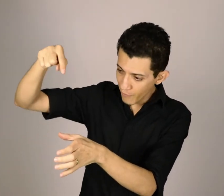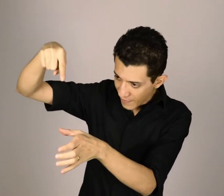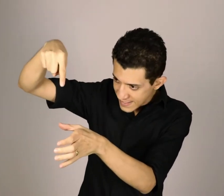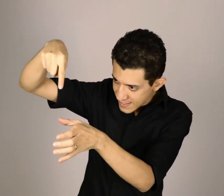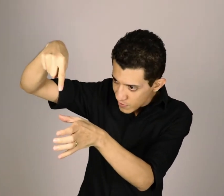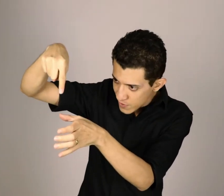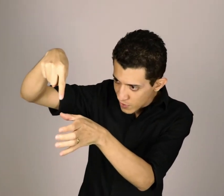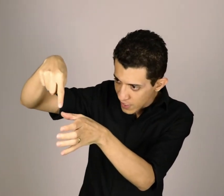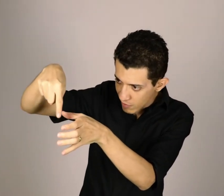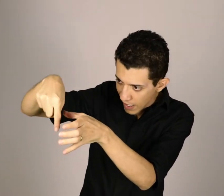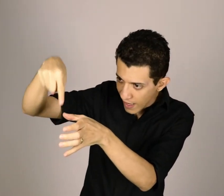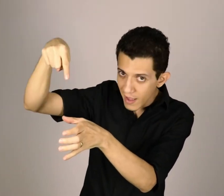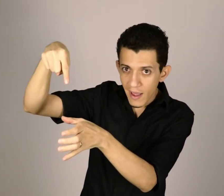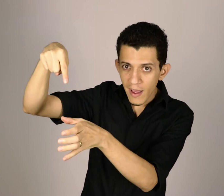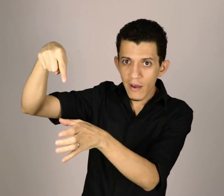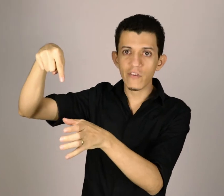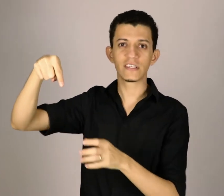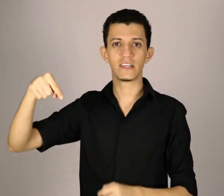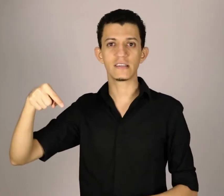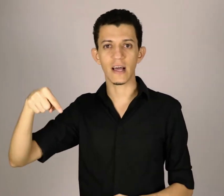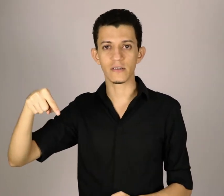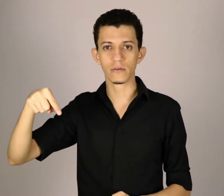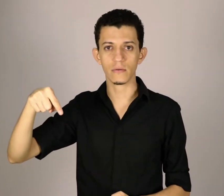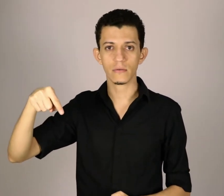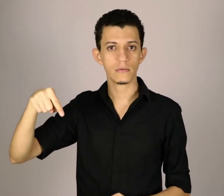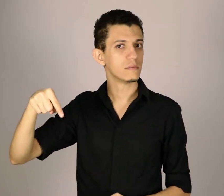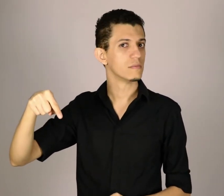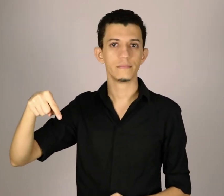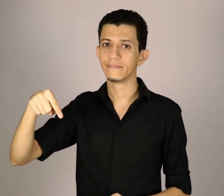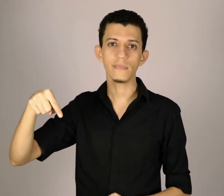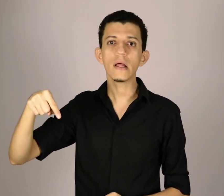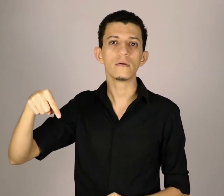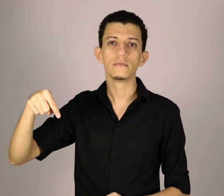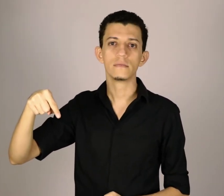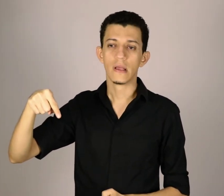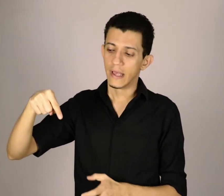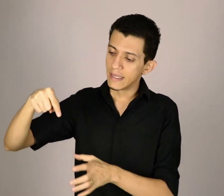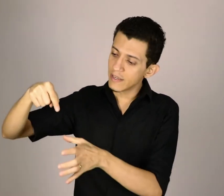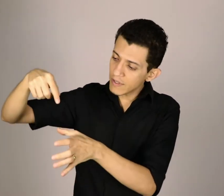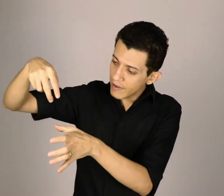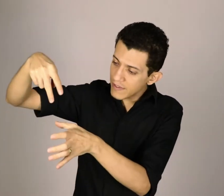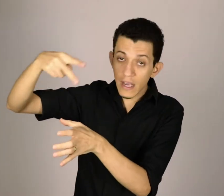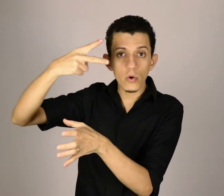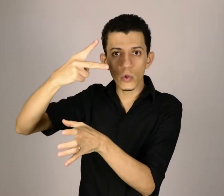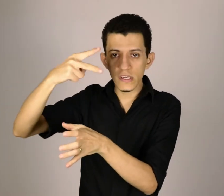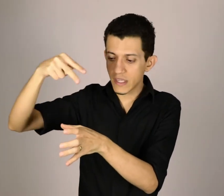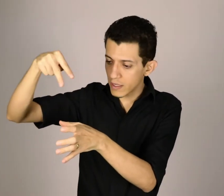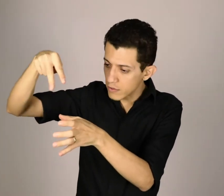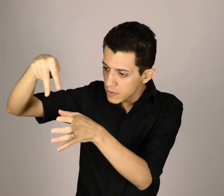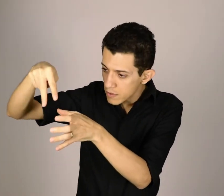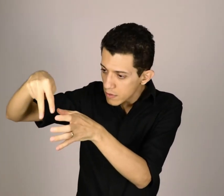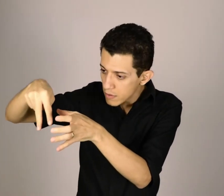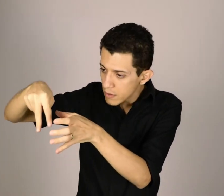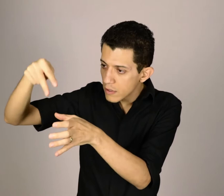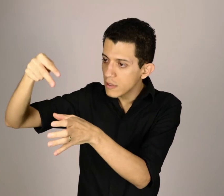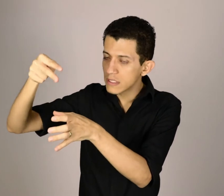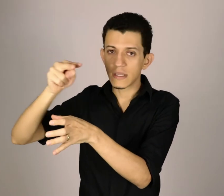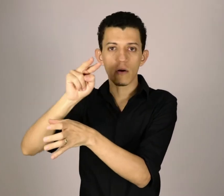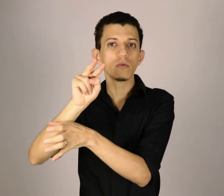fazer assim com o seu dedo lá, você já está azul? Não. Se você fizer com dois dedos, você está com